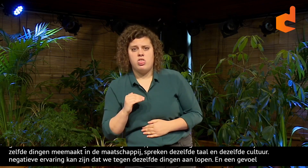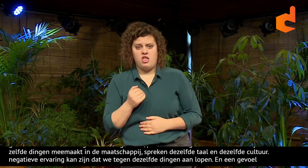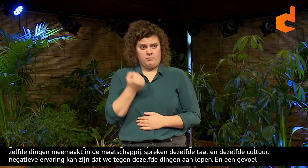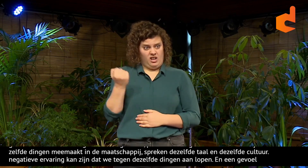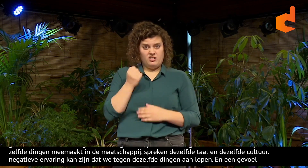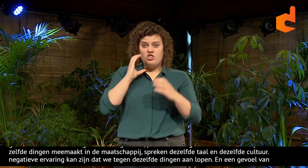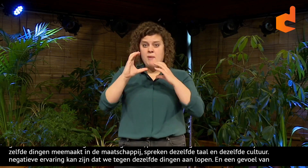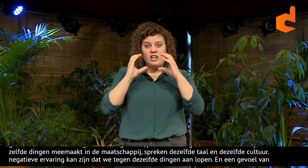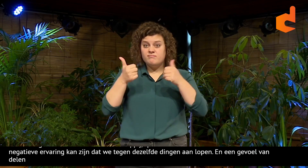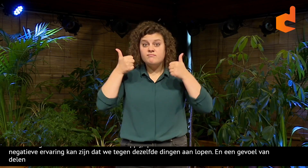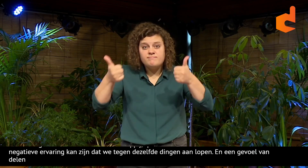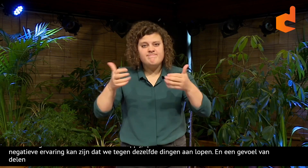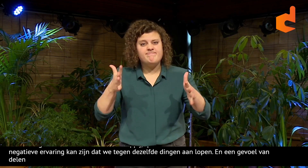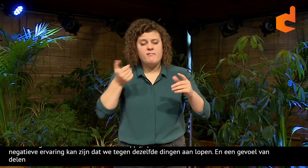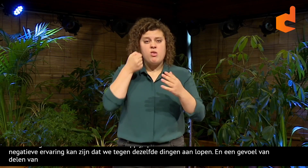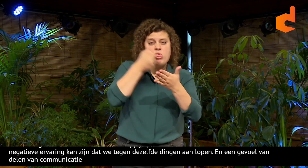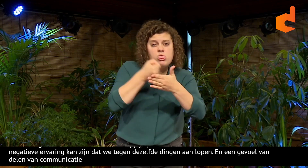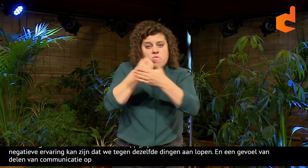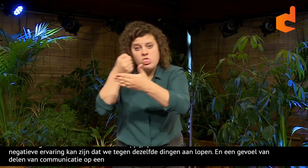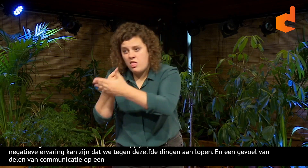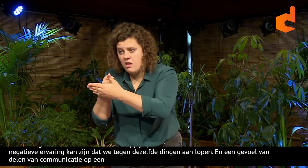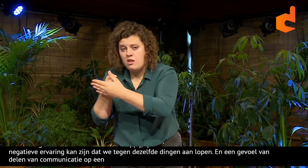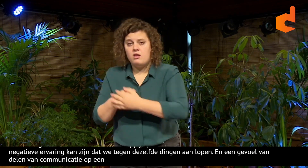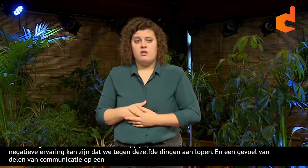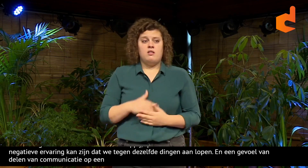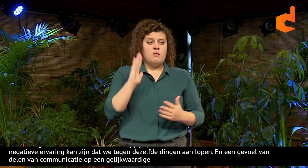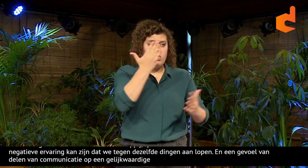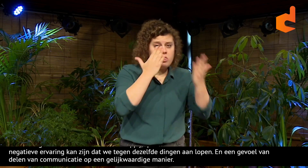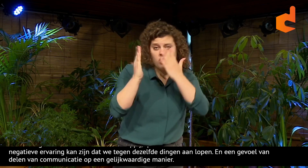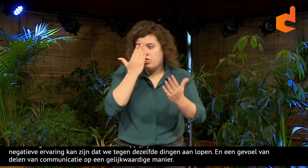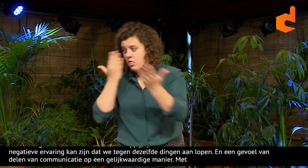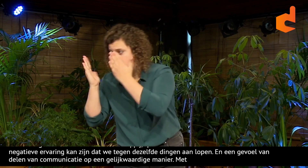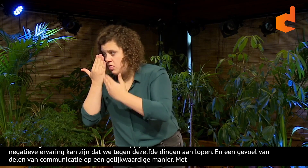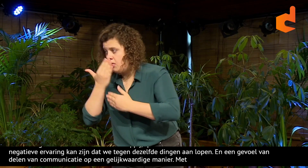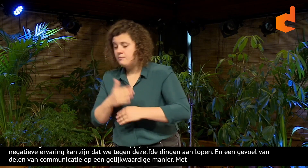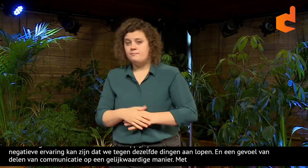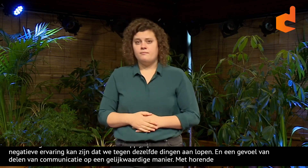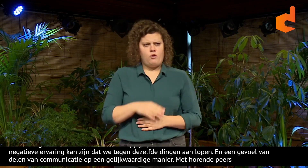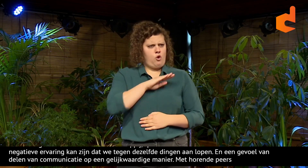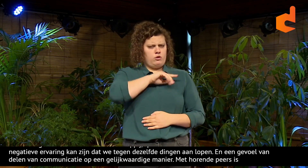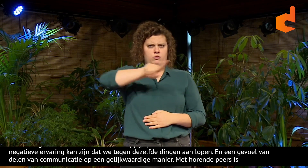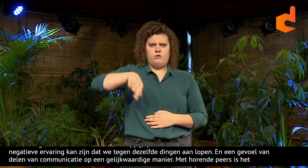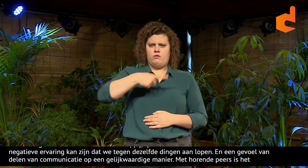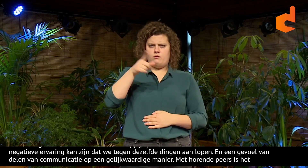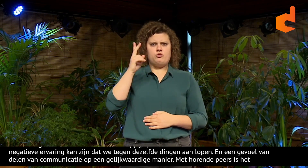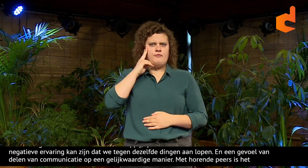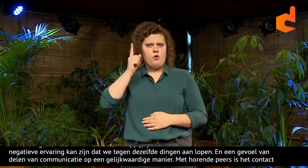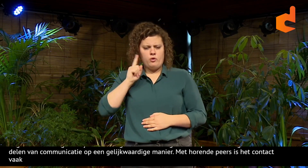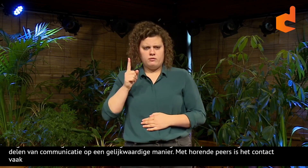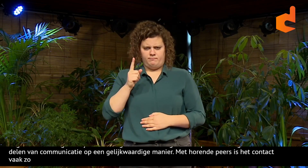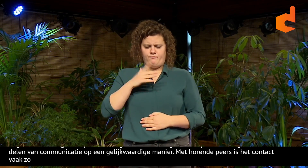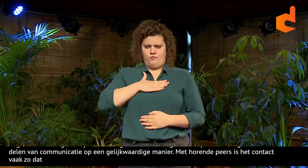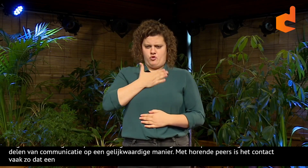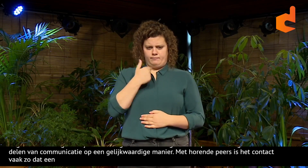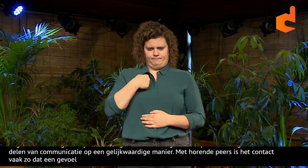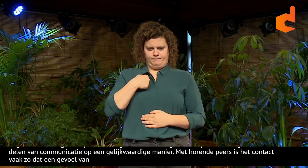Het contact met horende Peers is heel anders. Het contact met horende Peers is vaak zo dat er een gevoel is